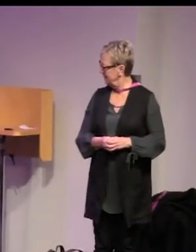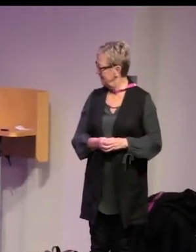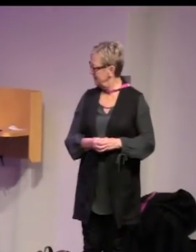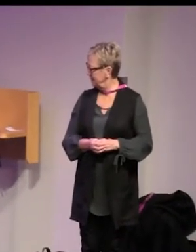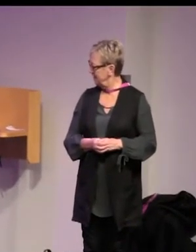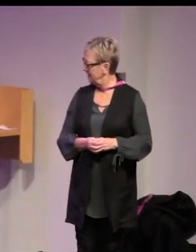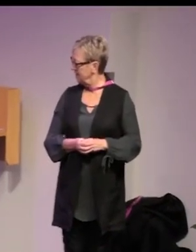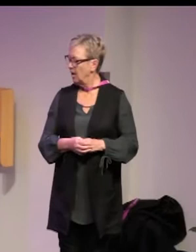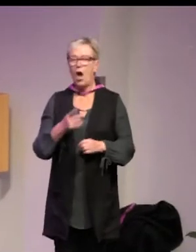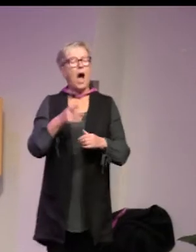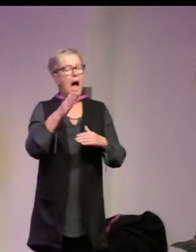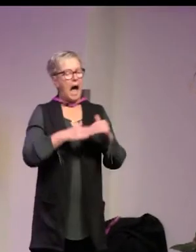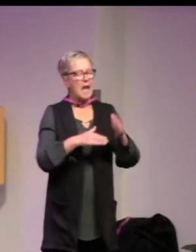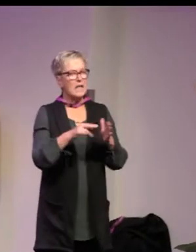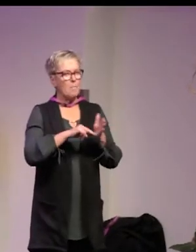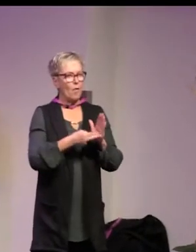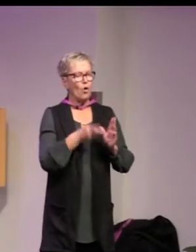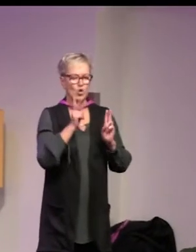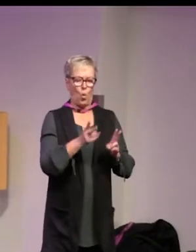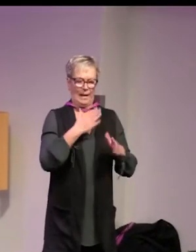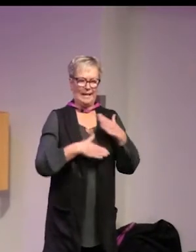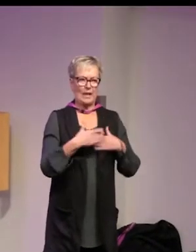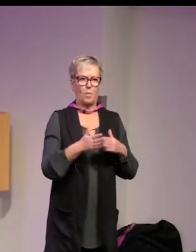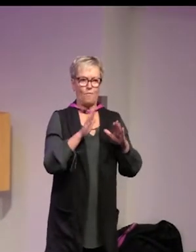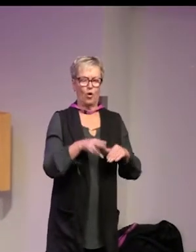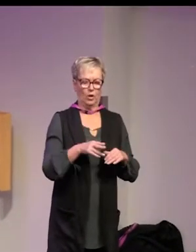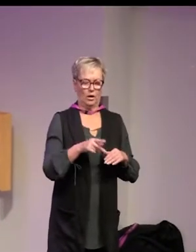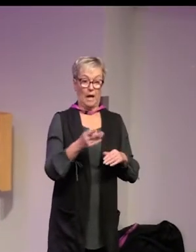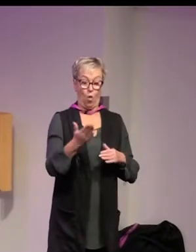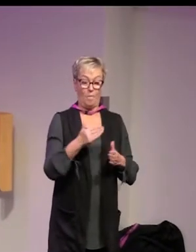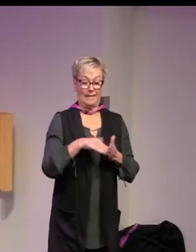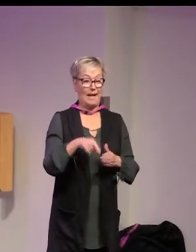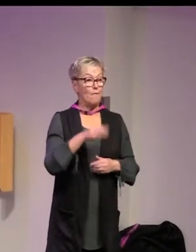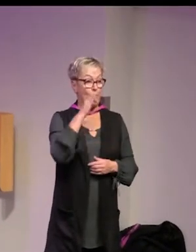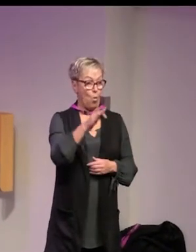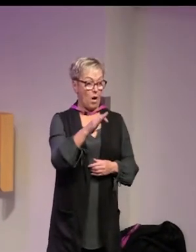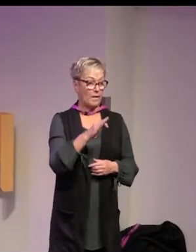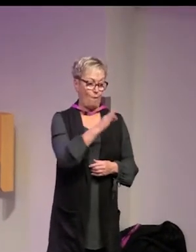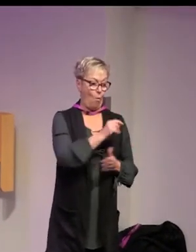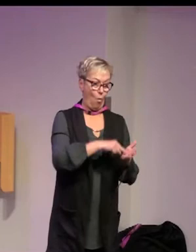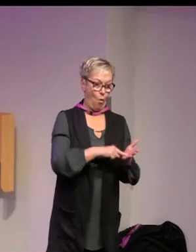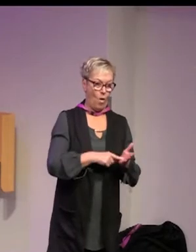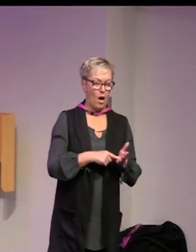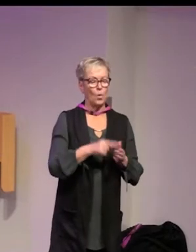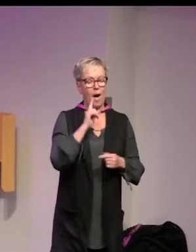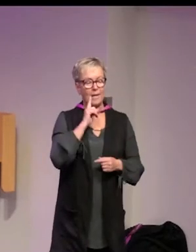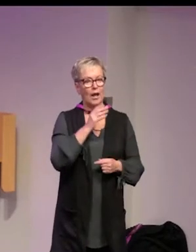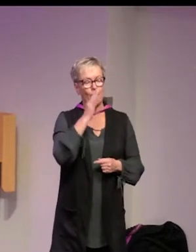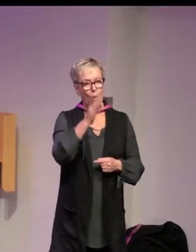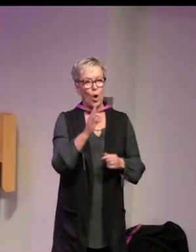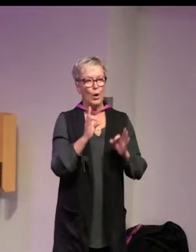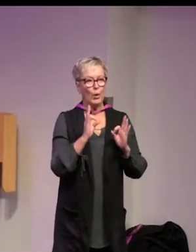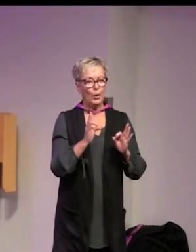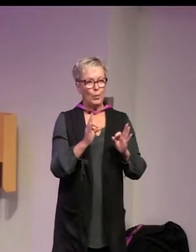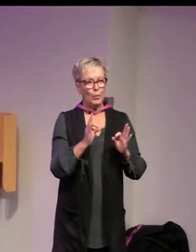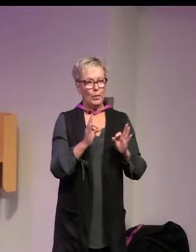att det är väl få gånger som handlingsplaner har varit så intressant som det har varit när det kommit till den här frågan sen så är det ju alltid